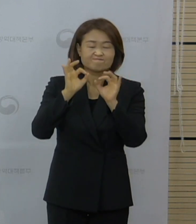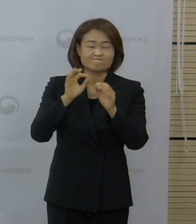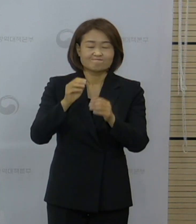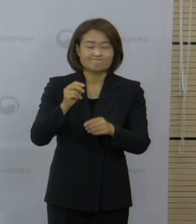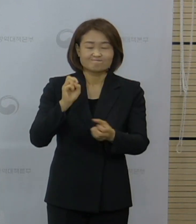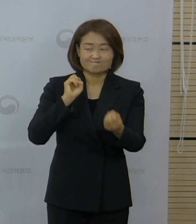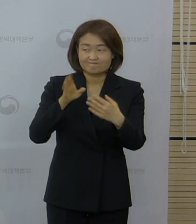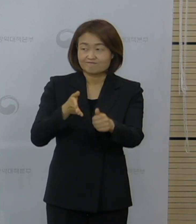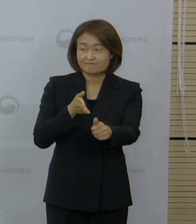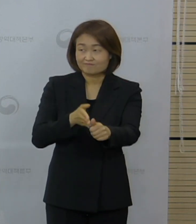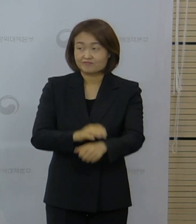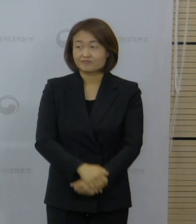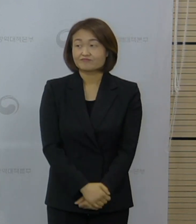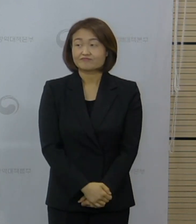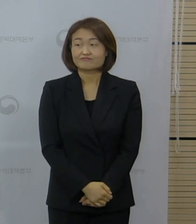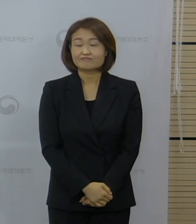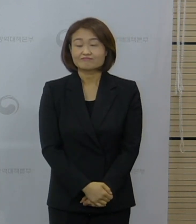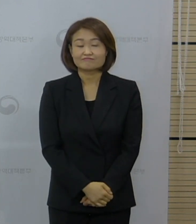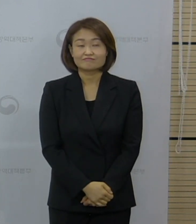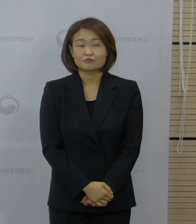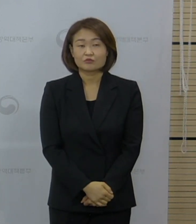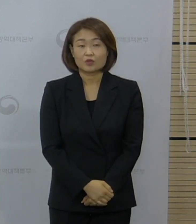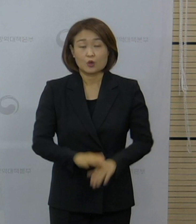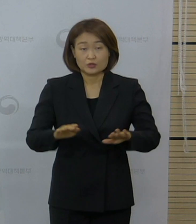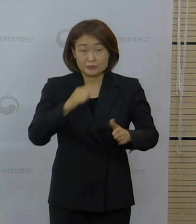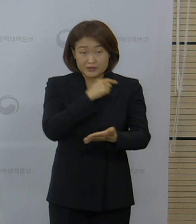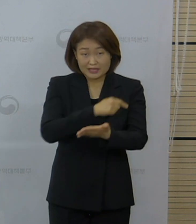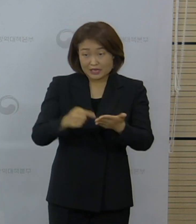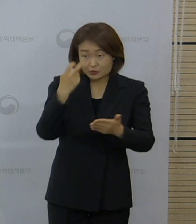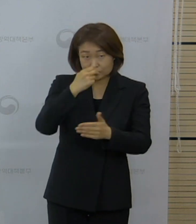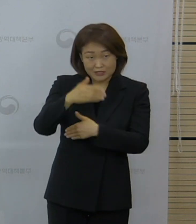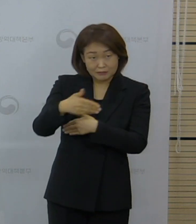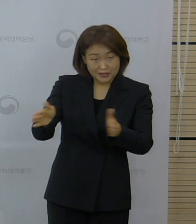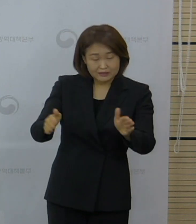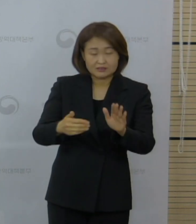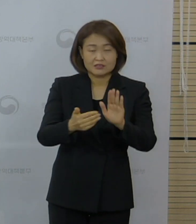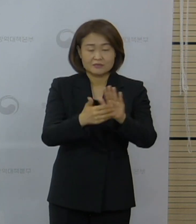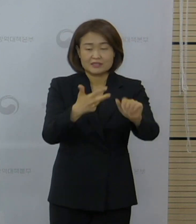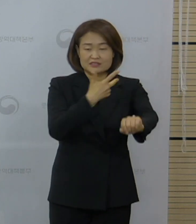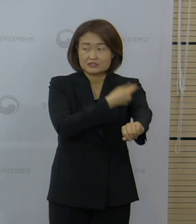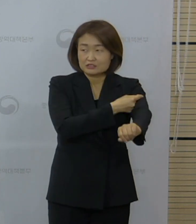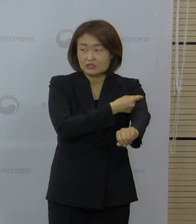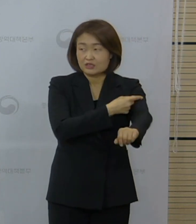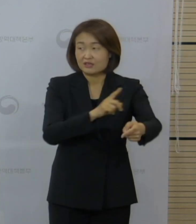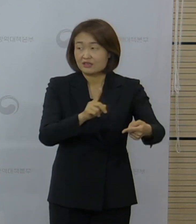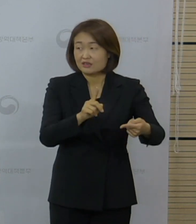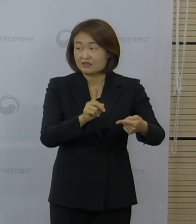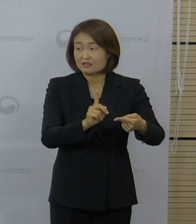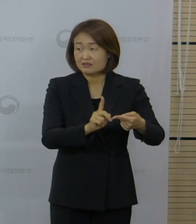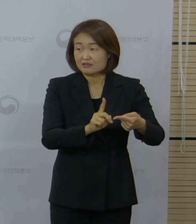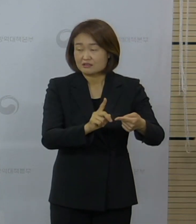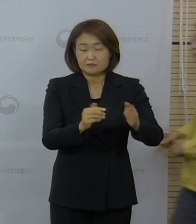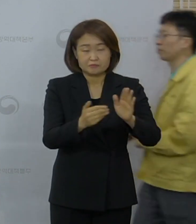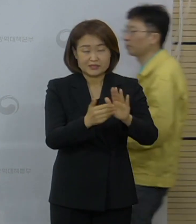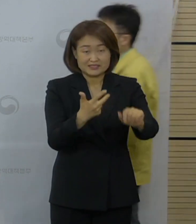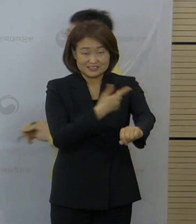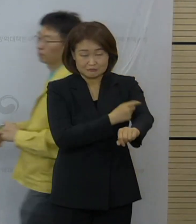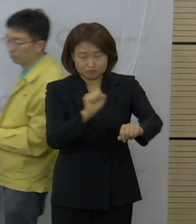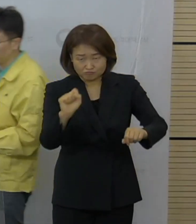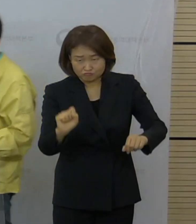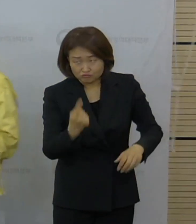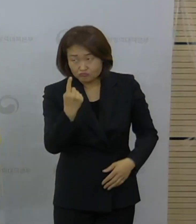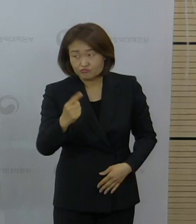기자님 질문 주셨습니다. 오늘 피해 조사 반에서 백신과 연관성을 인정한 것으로 발표된 뇌정맥동